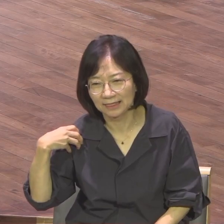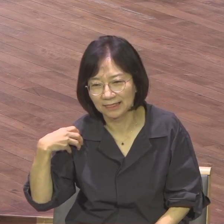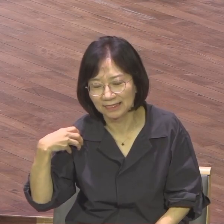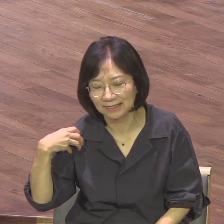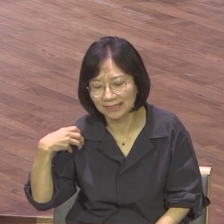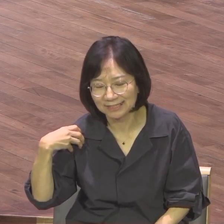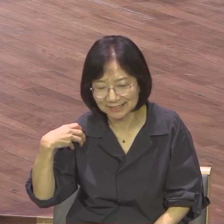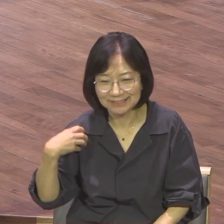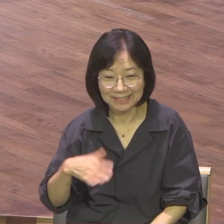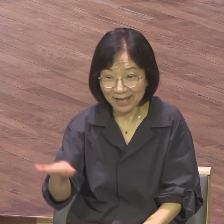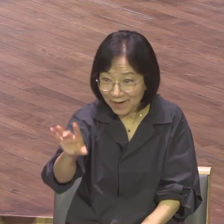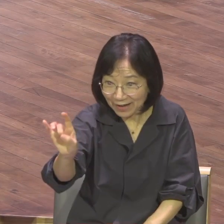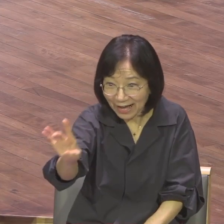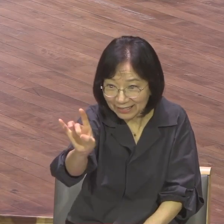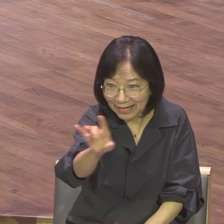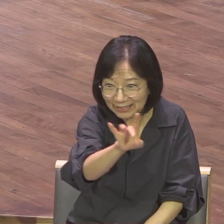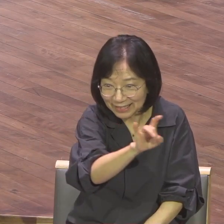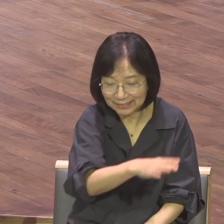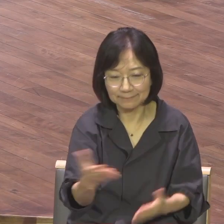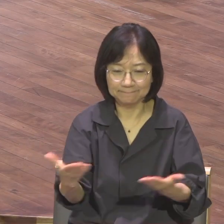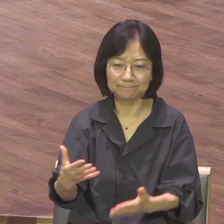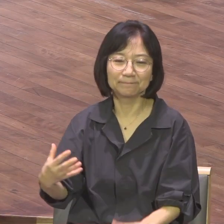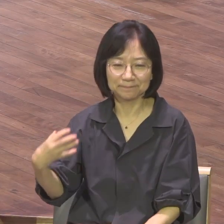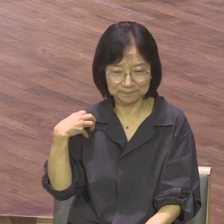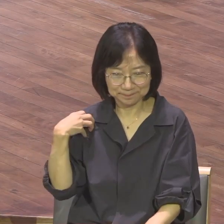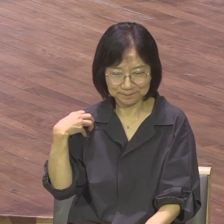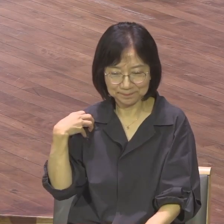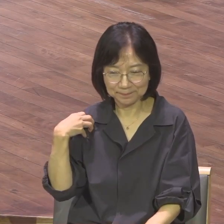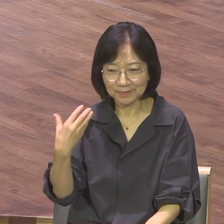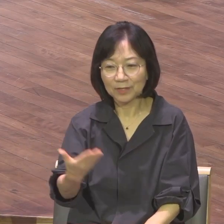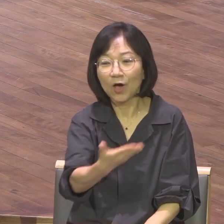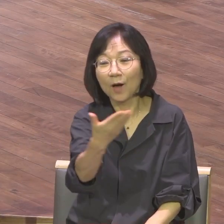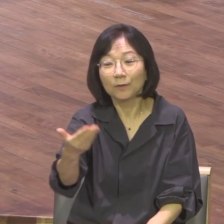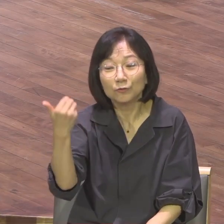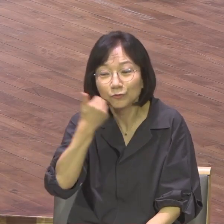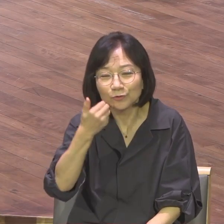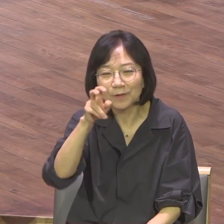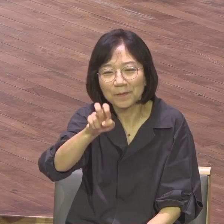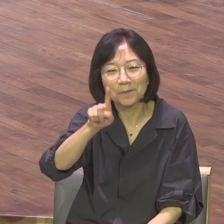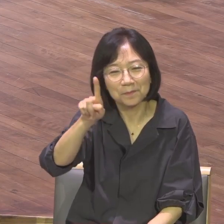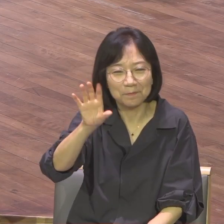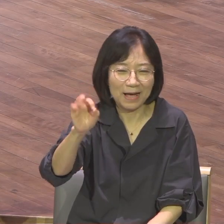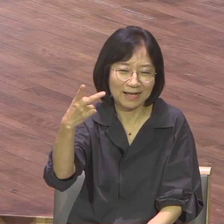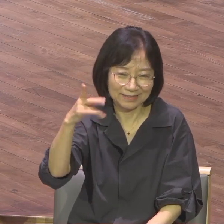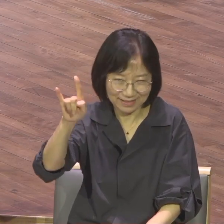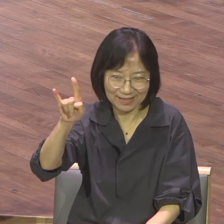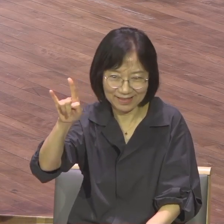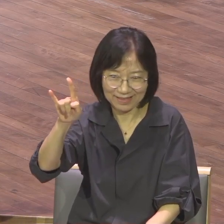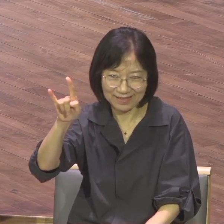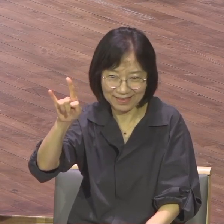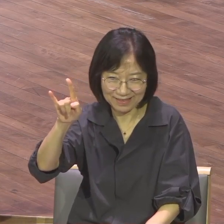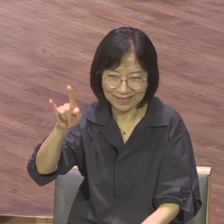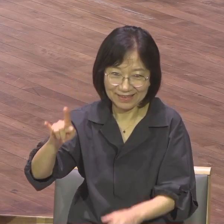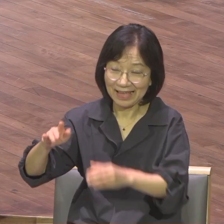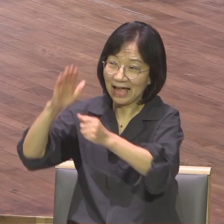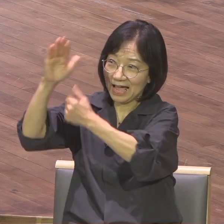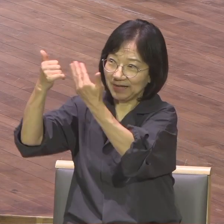여러분 한 사람이 그 일의 바로 망대입니다 하나님이 나를 망대로 부르시고 망대로 세우셨어요